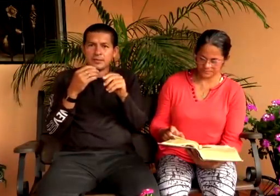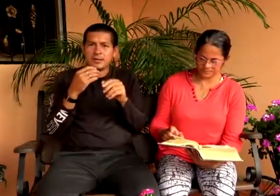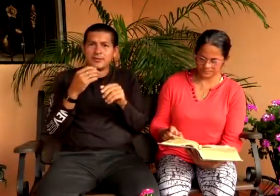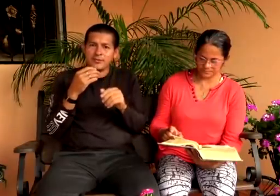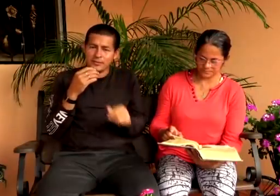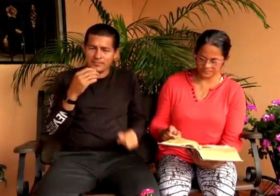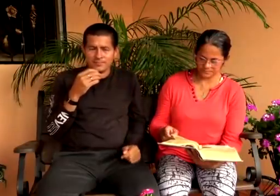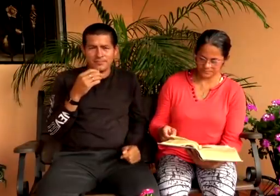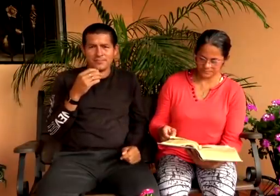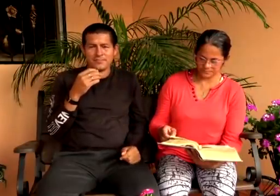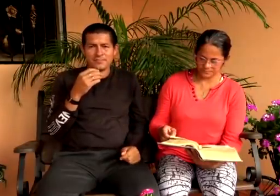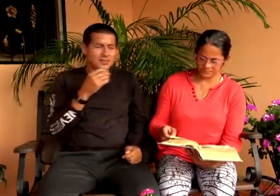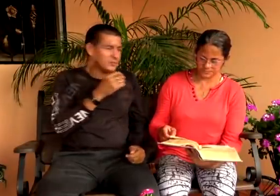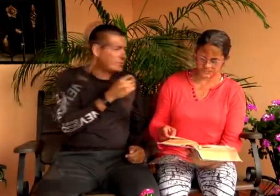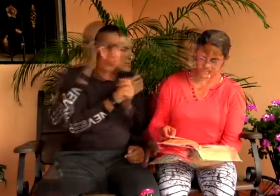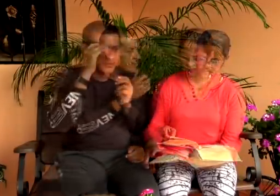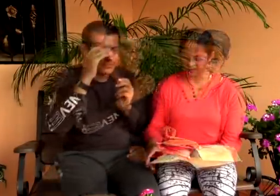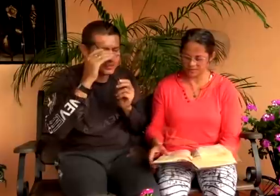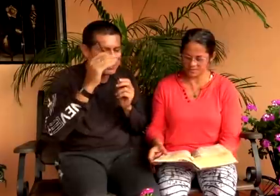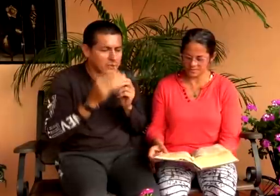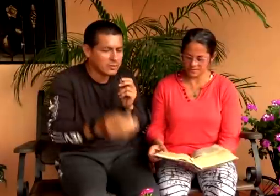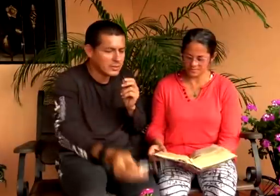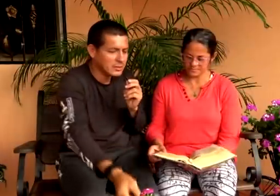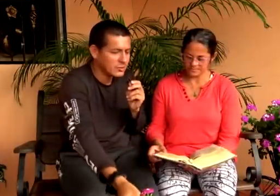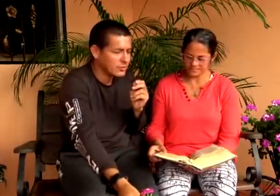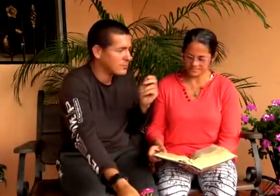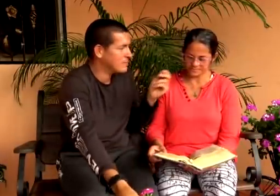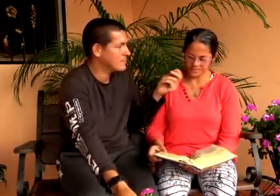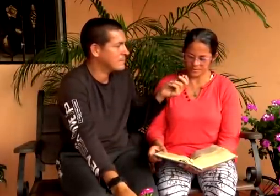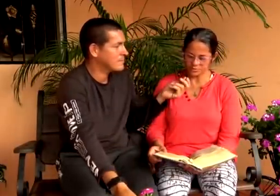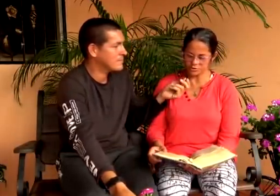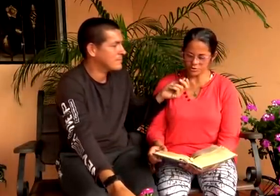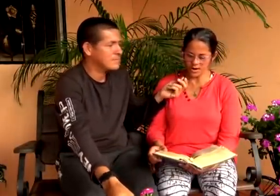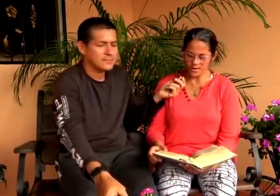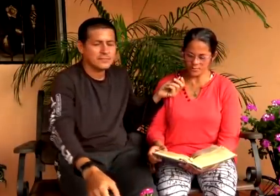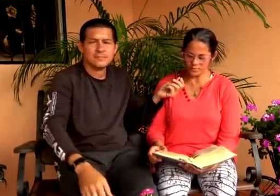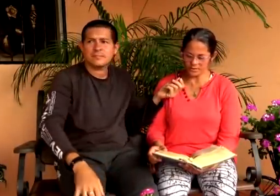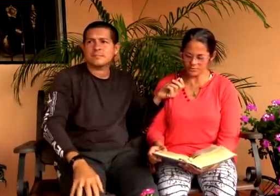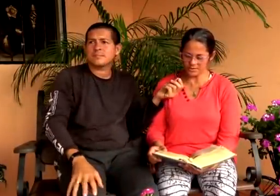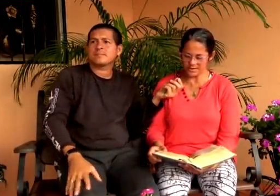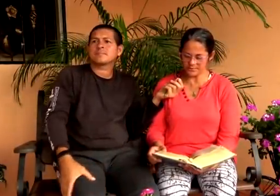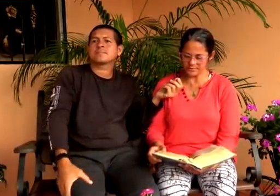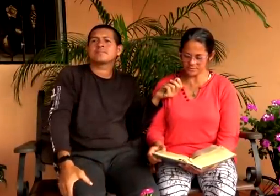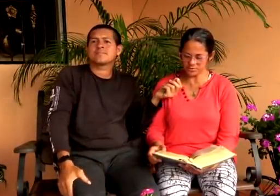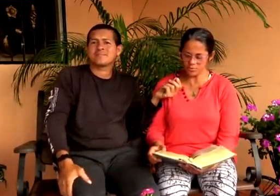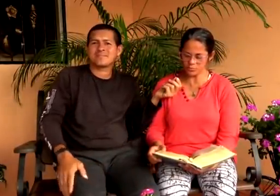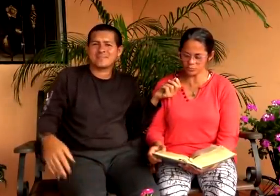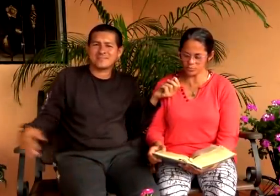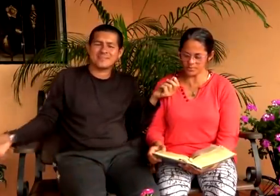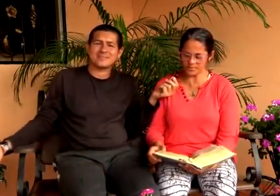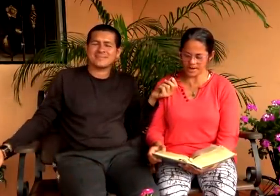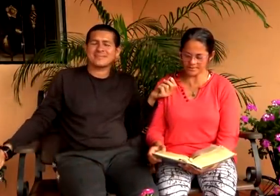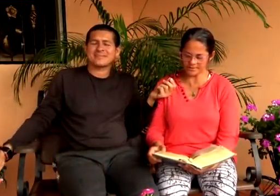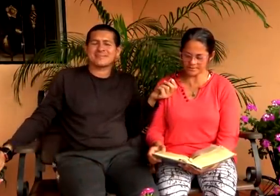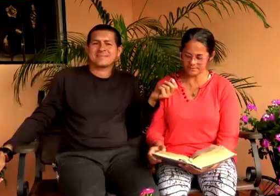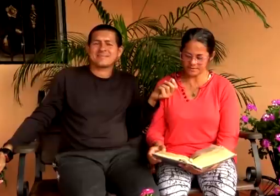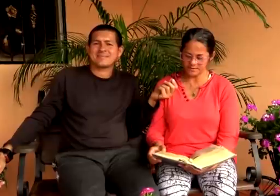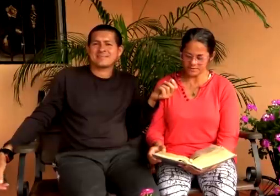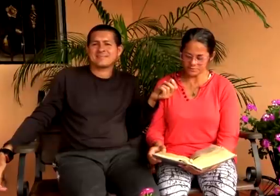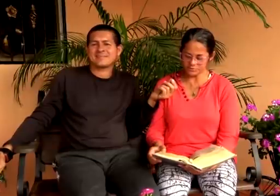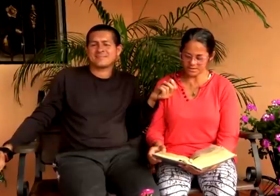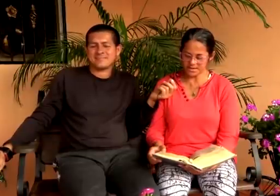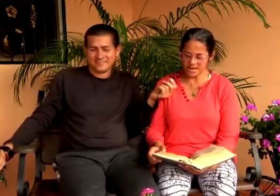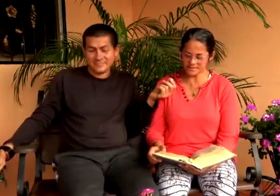el padre usted no listo versículo 38 yo hablo de lo que he visto junto a mi padre